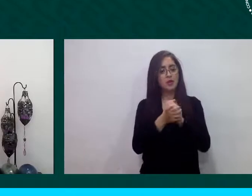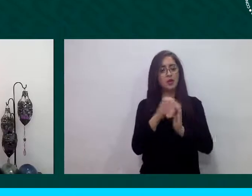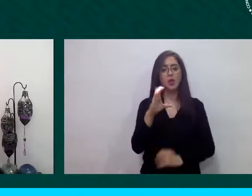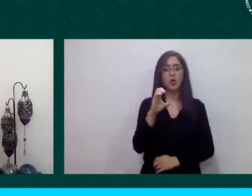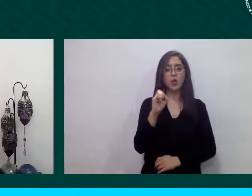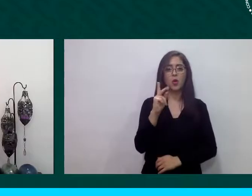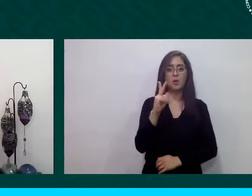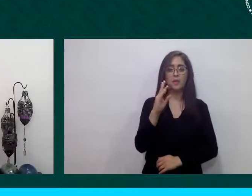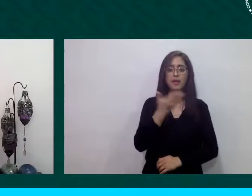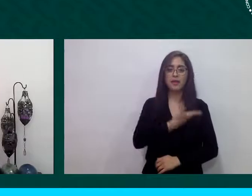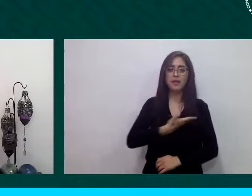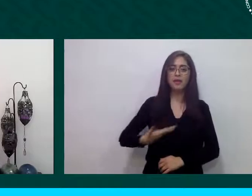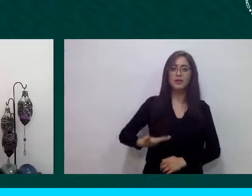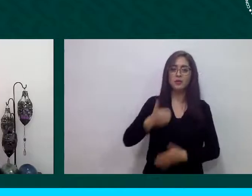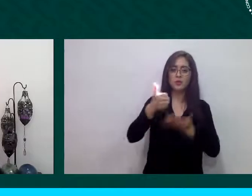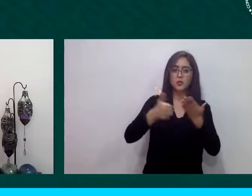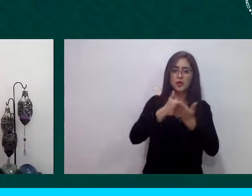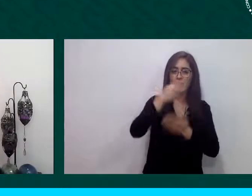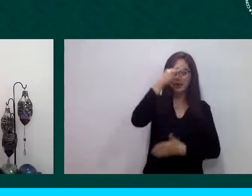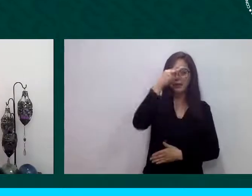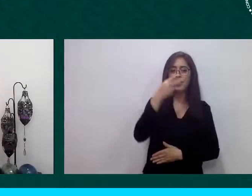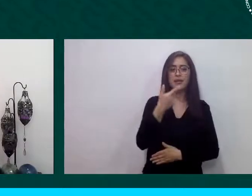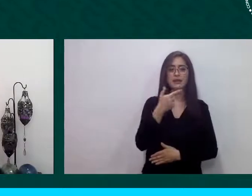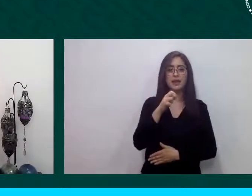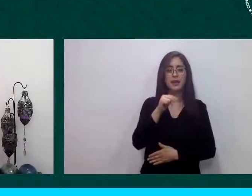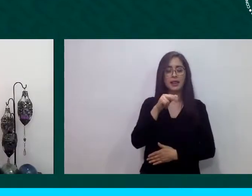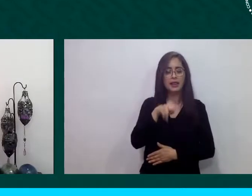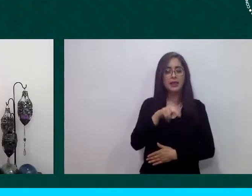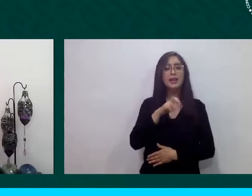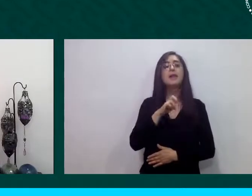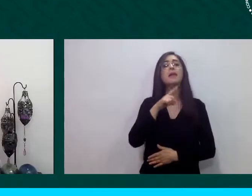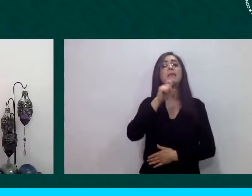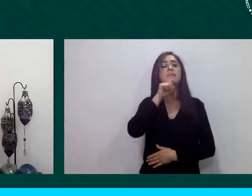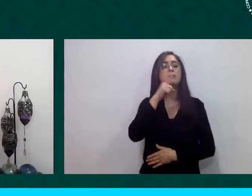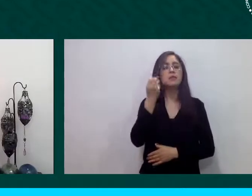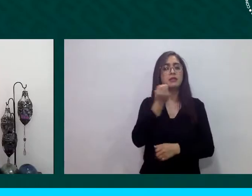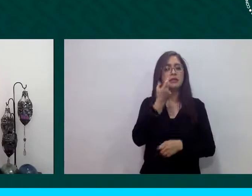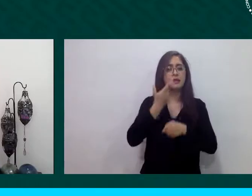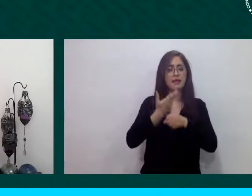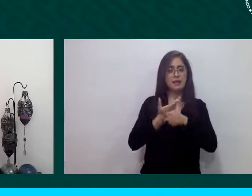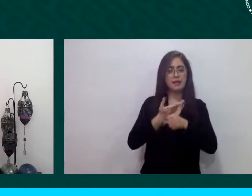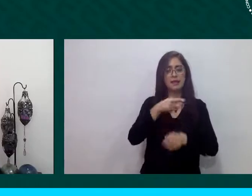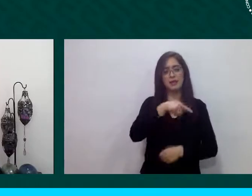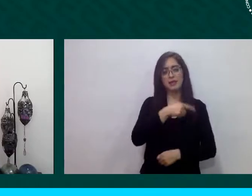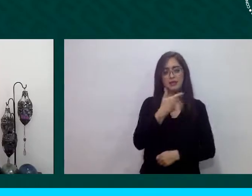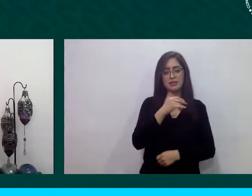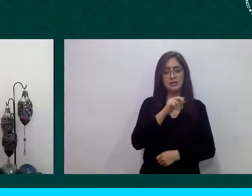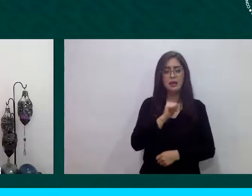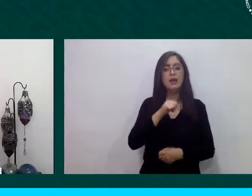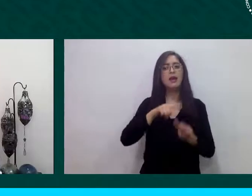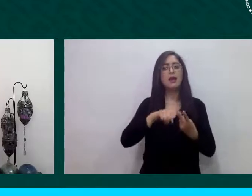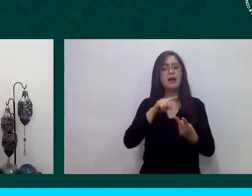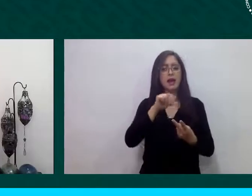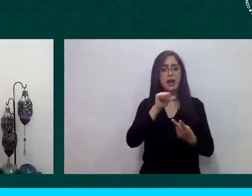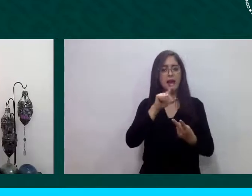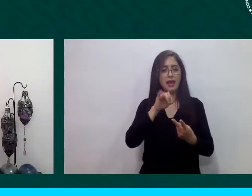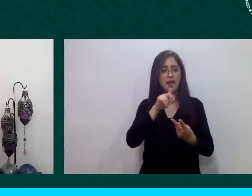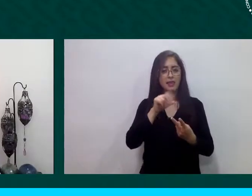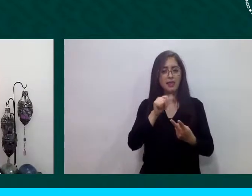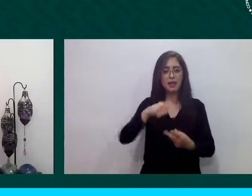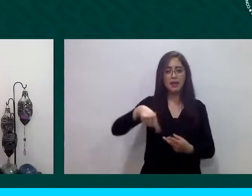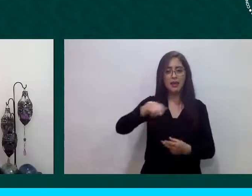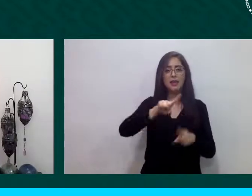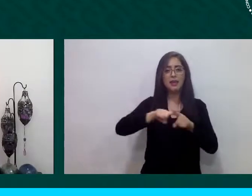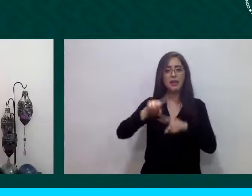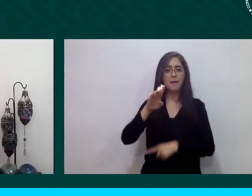Saludo también atentamente a las secretarias Shinia, Navarro y Alejandra Torres de las ciudades de Bogotá y Córdoba, así como